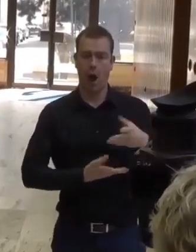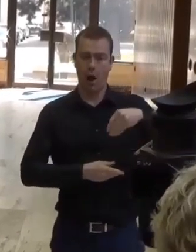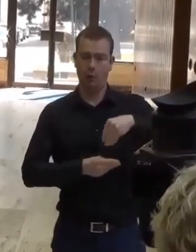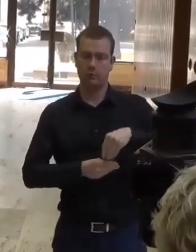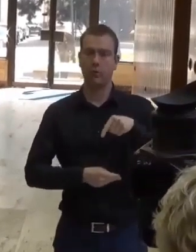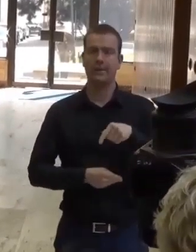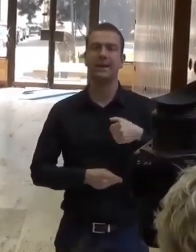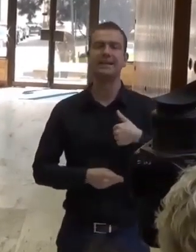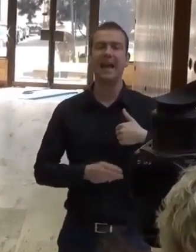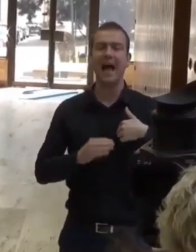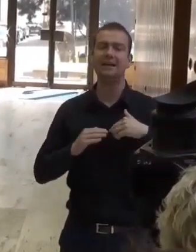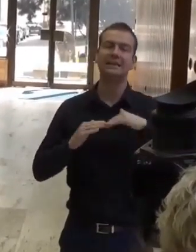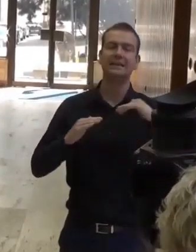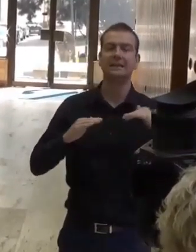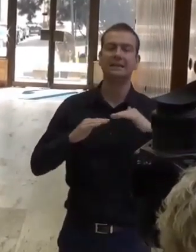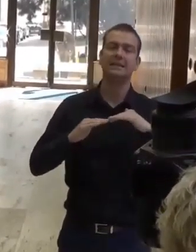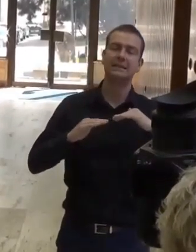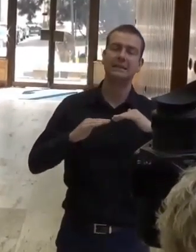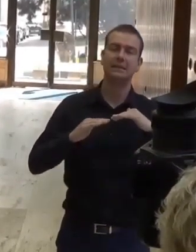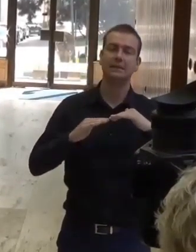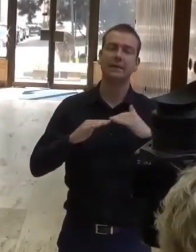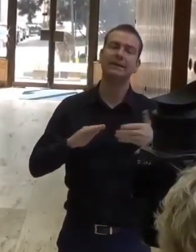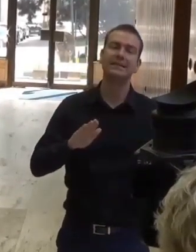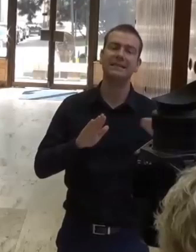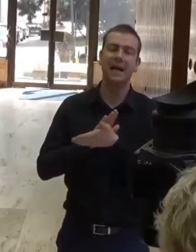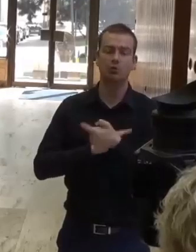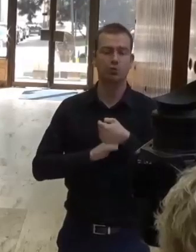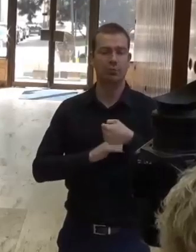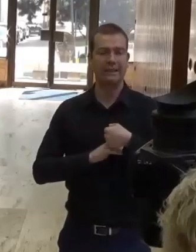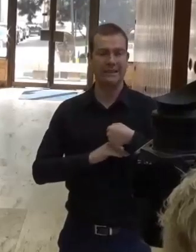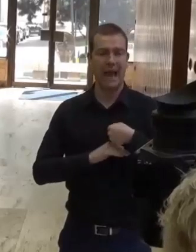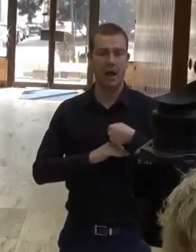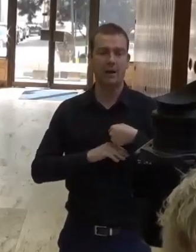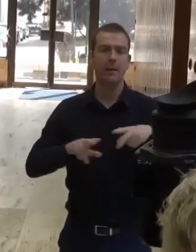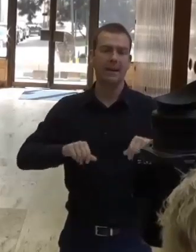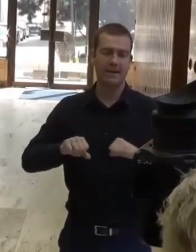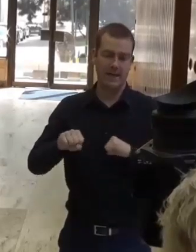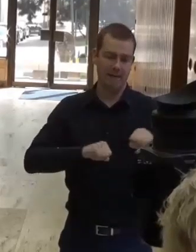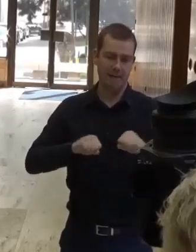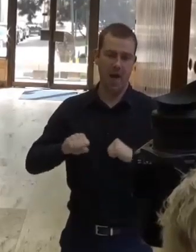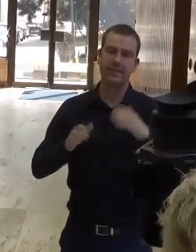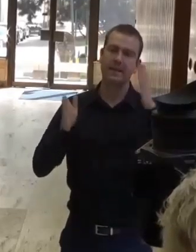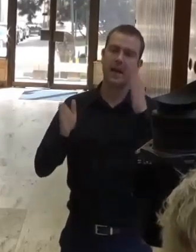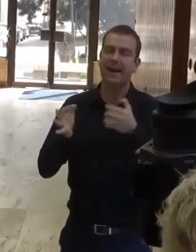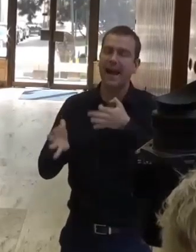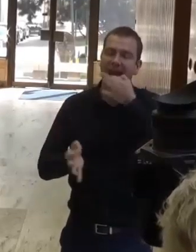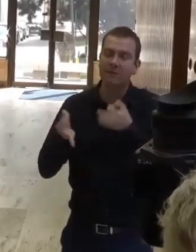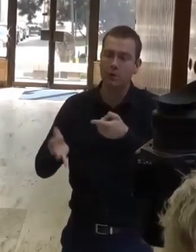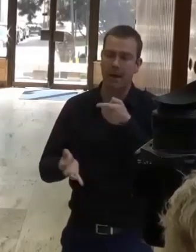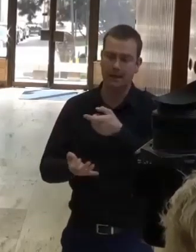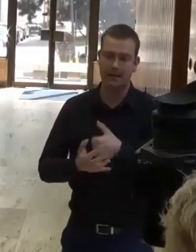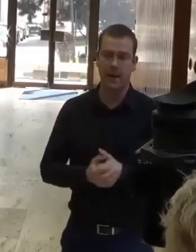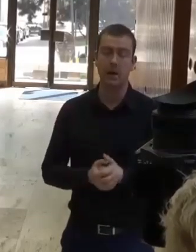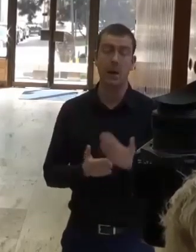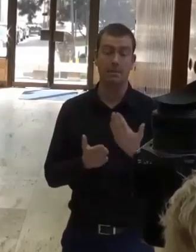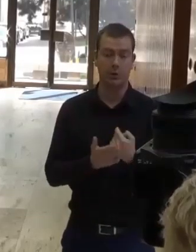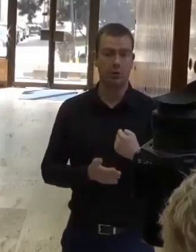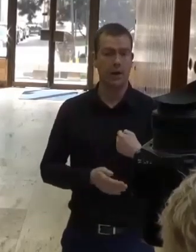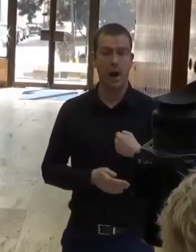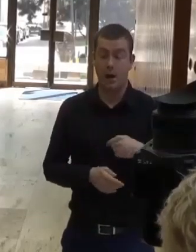investícia a informatizáciu a okamžite sme začali pracovať na tom, aby sme mohli